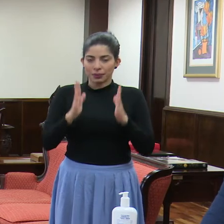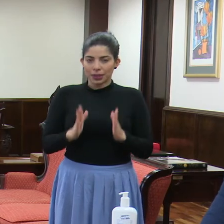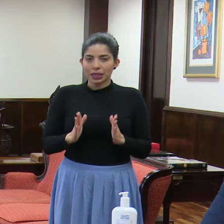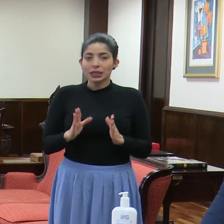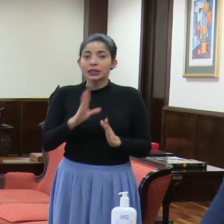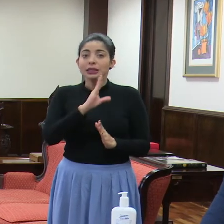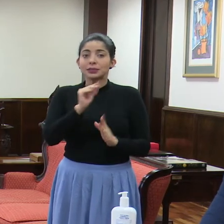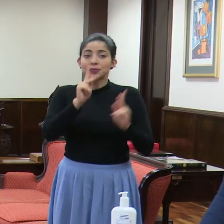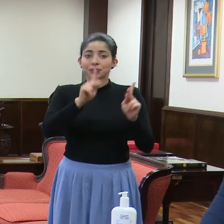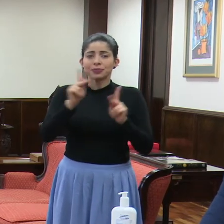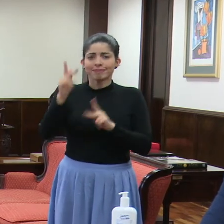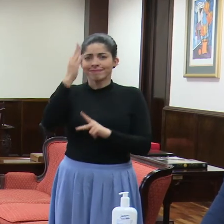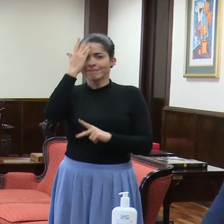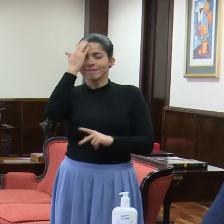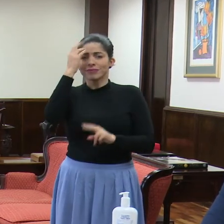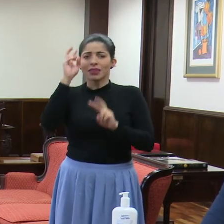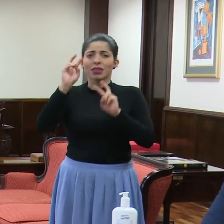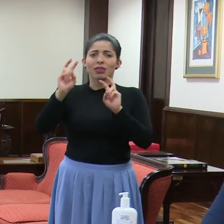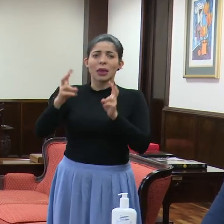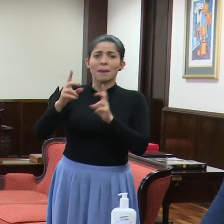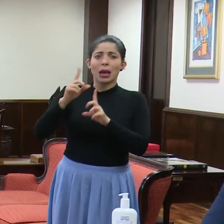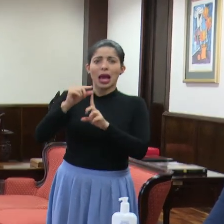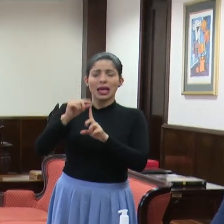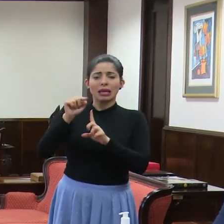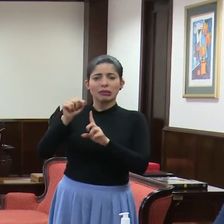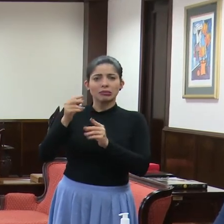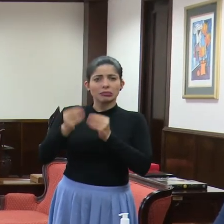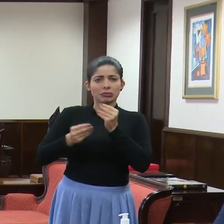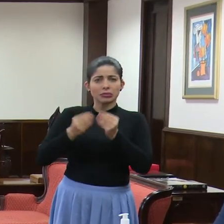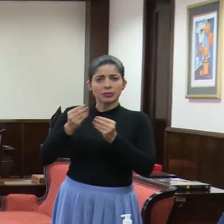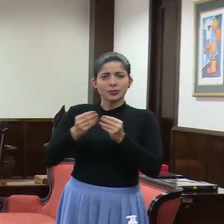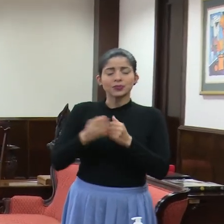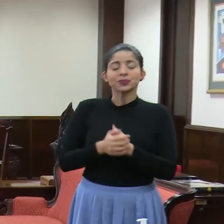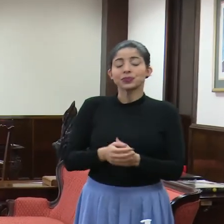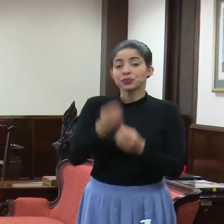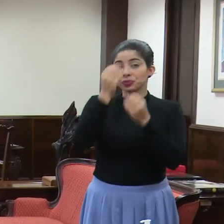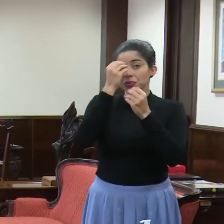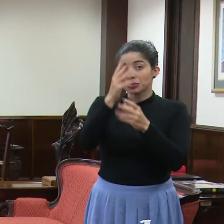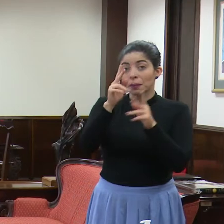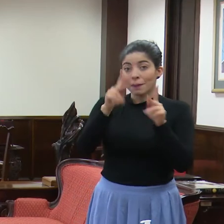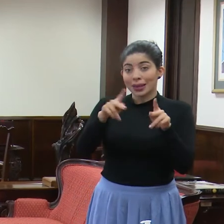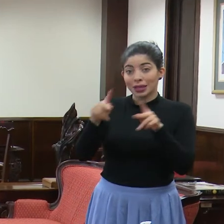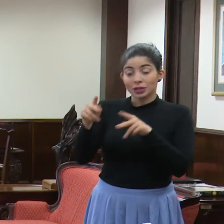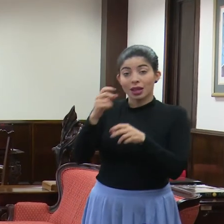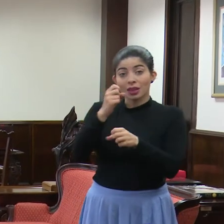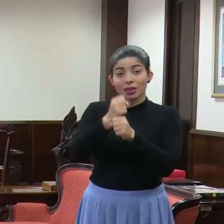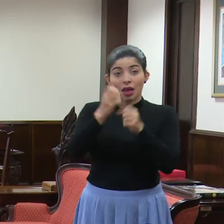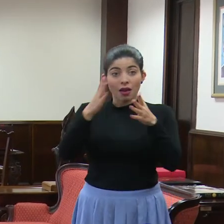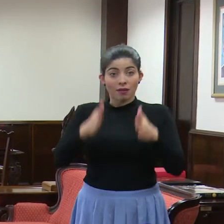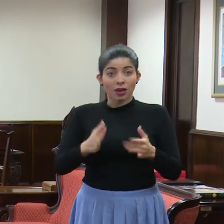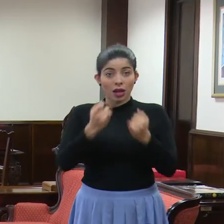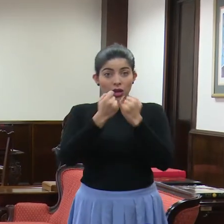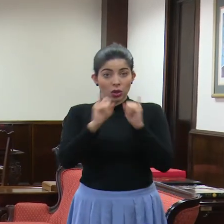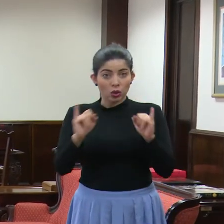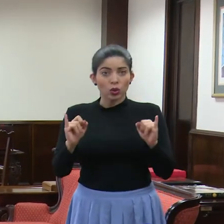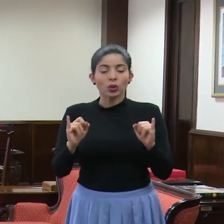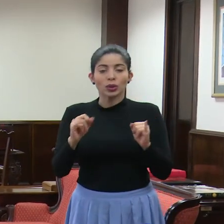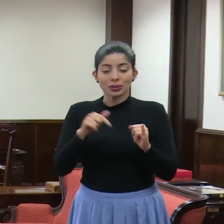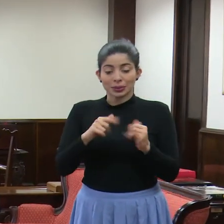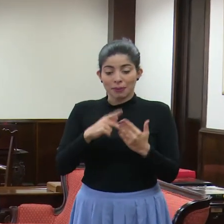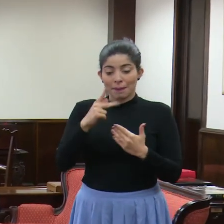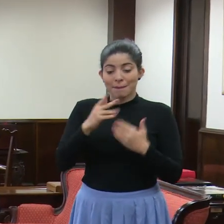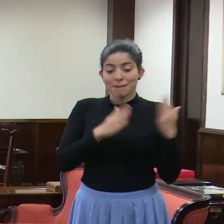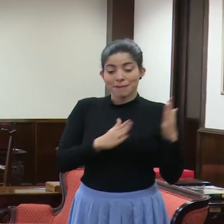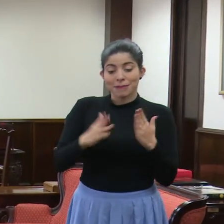y personas preocupadas por los temas de los alquileres. Decirle a las personas que para trabajadores independientes en el Plan